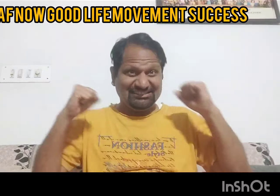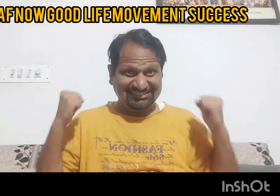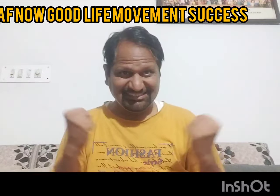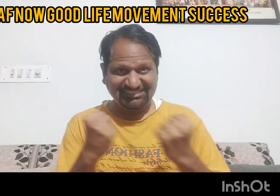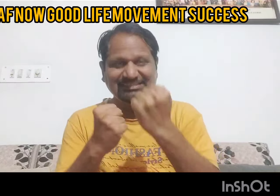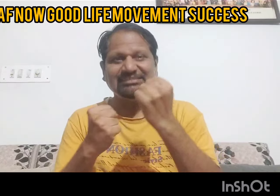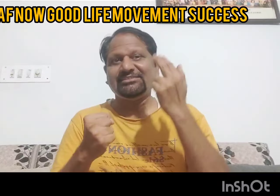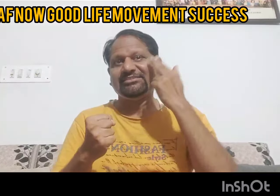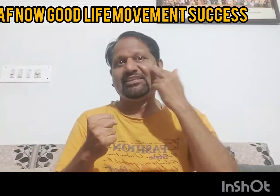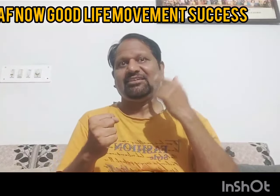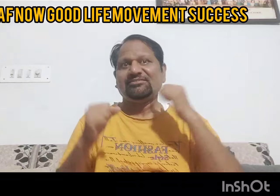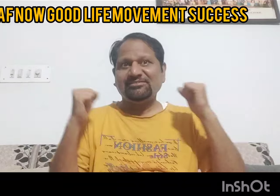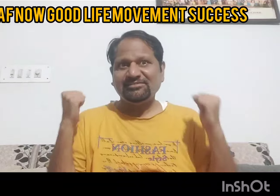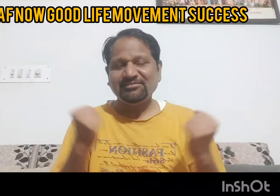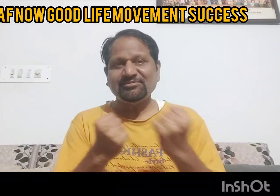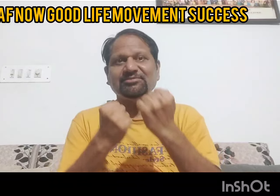कमलेश डोंगरे, साजो